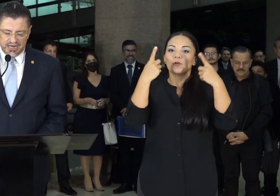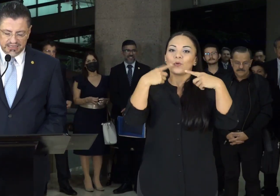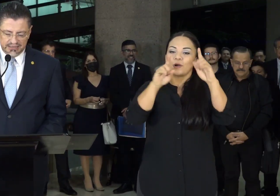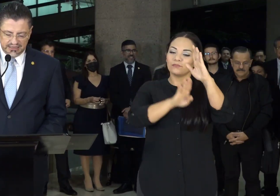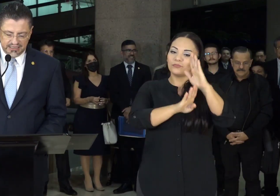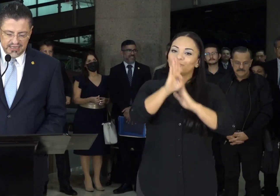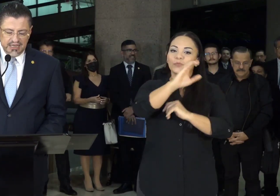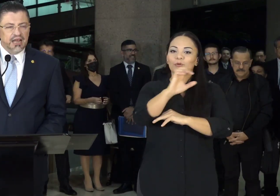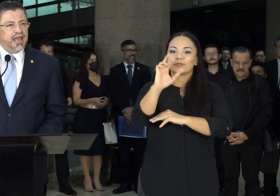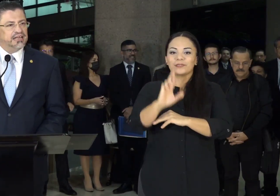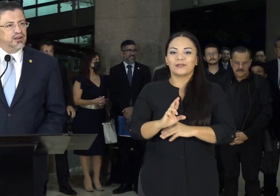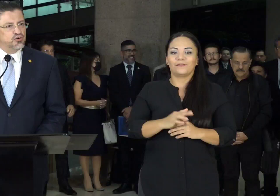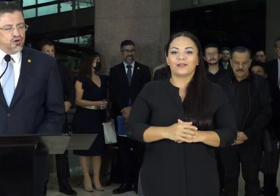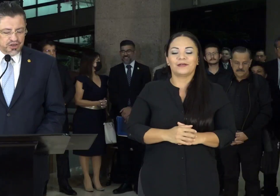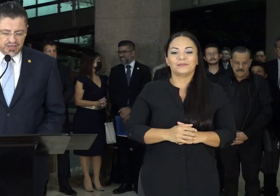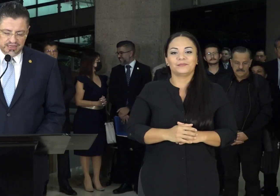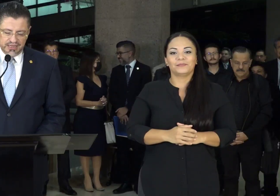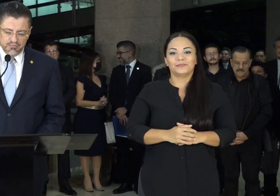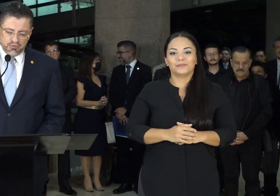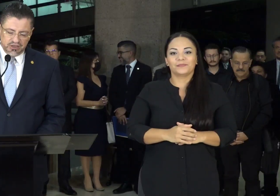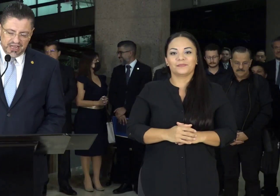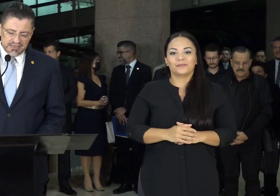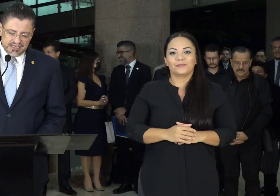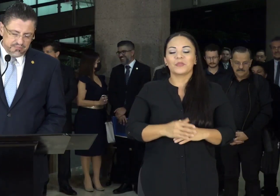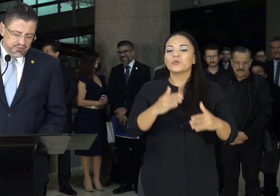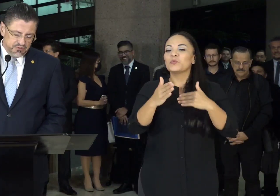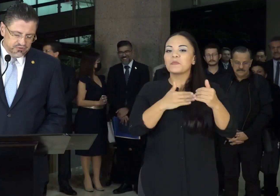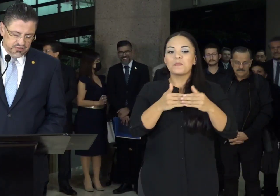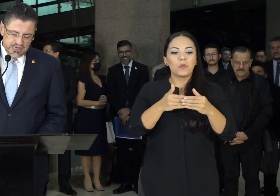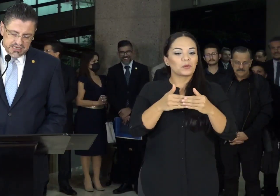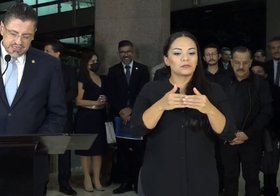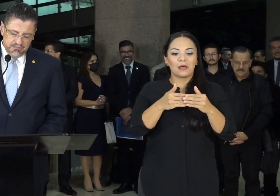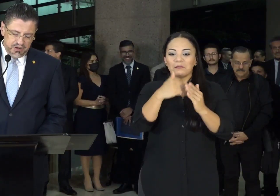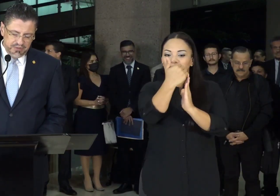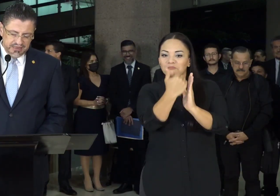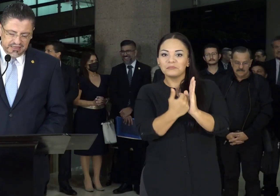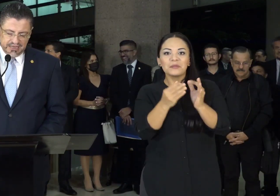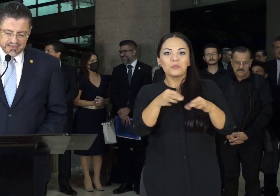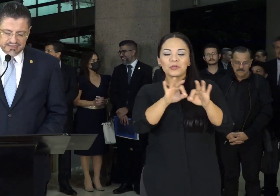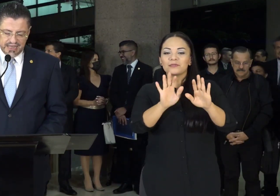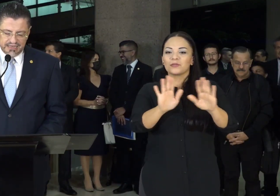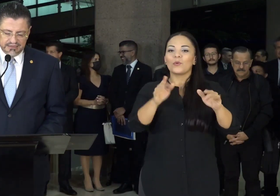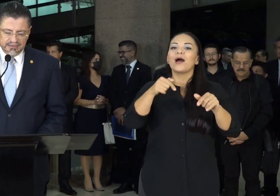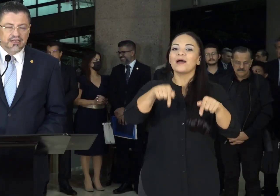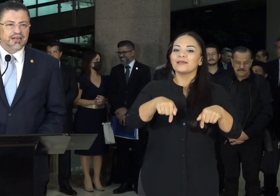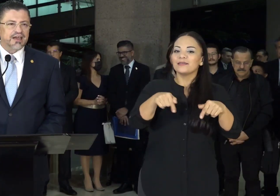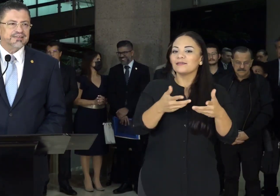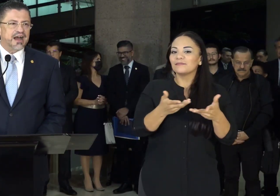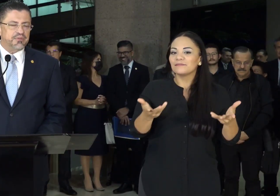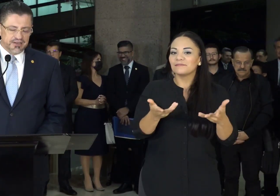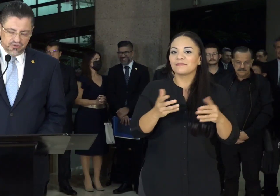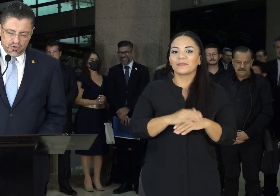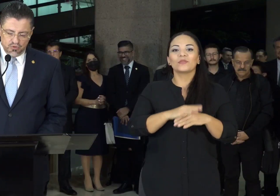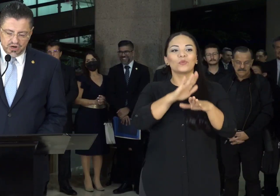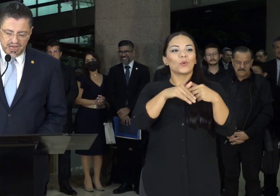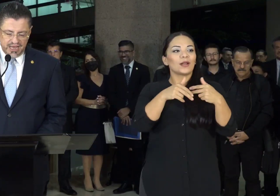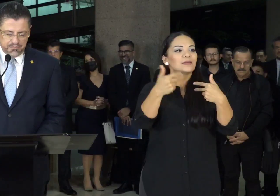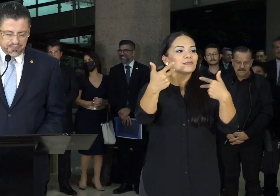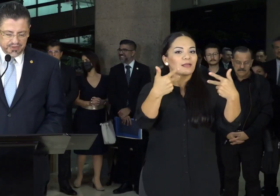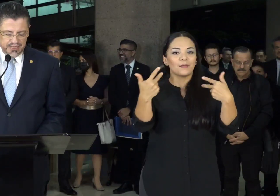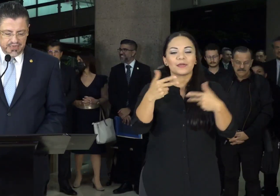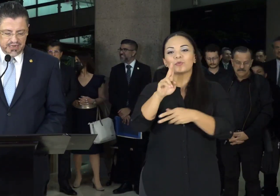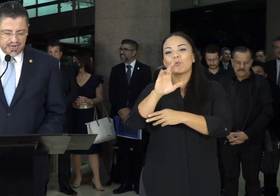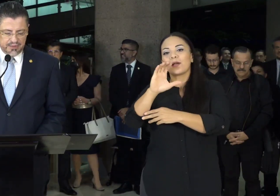Rica adelante, en ningún orden de importancia, pero simplemente aquí están las cámaras como